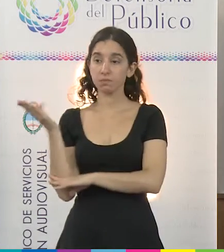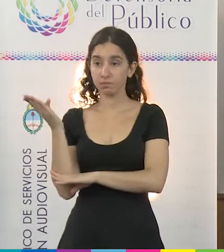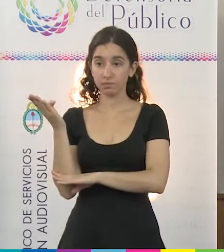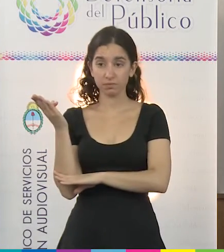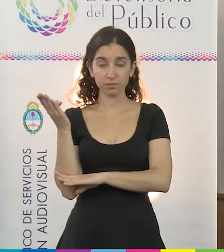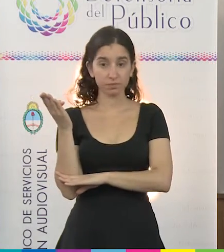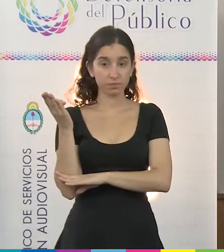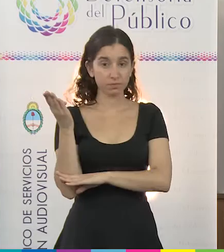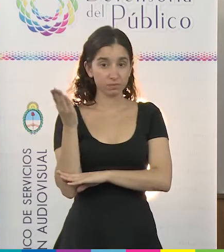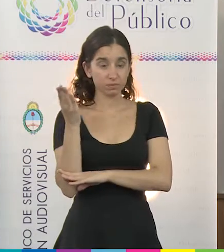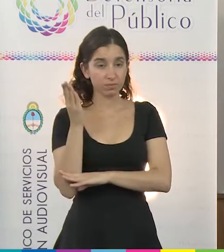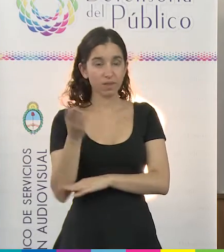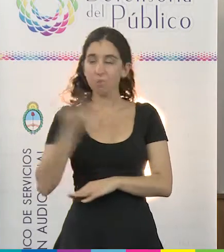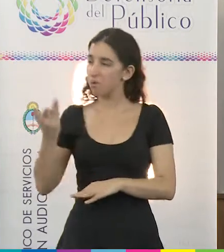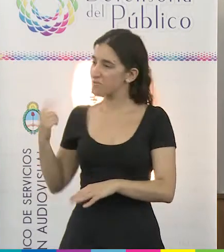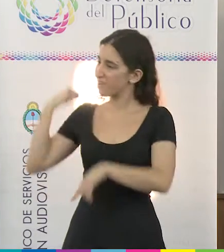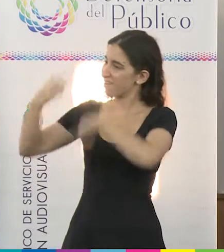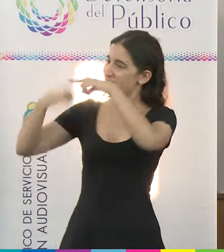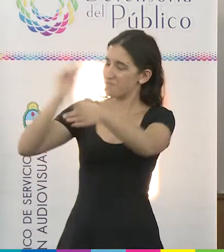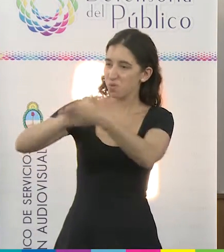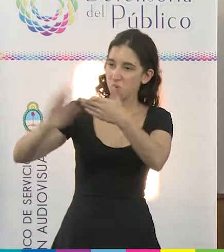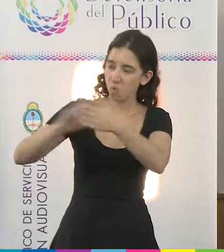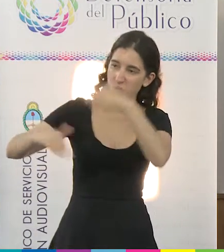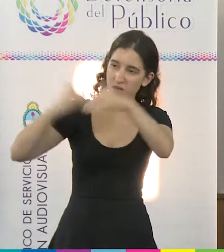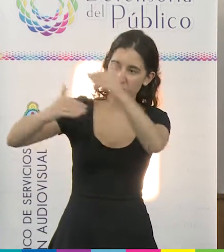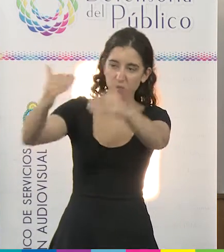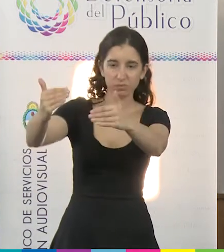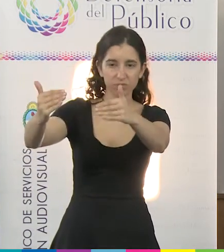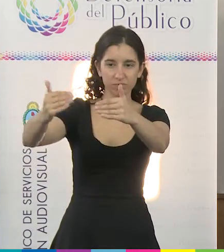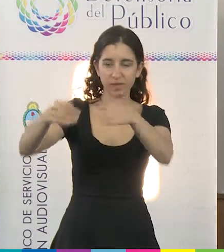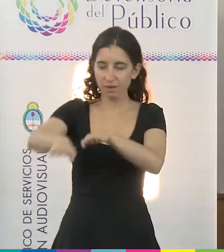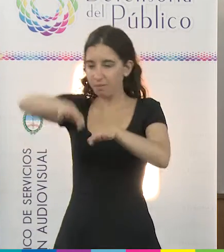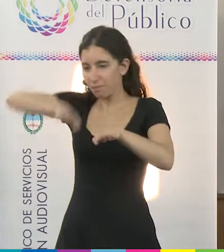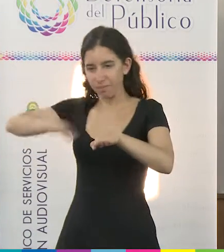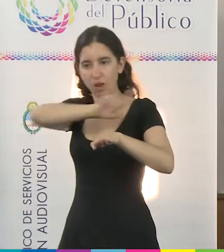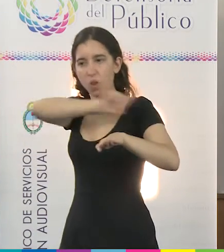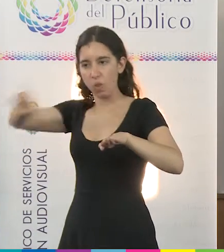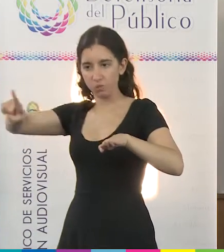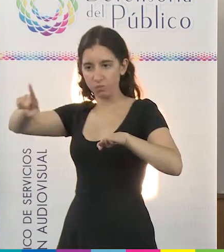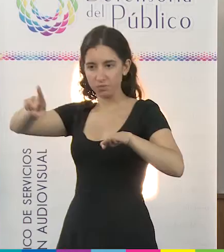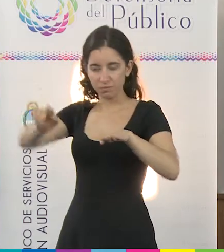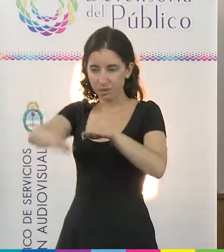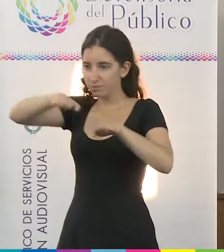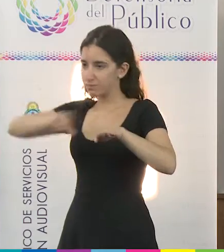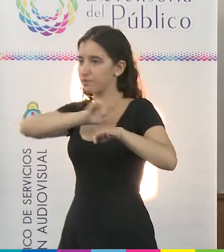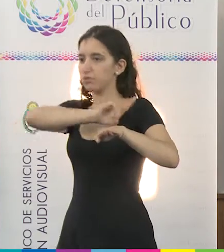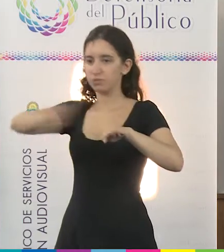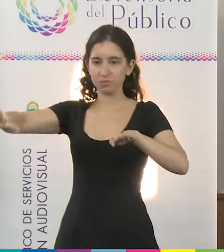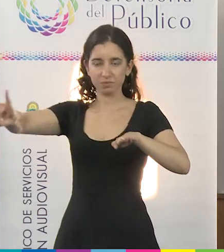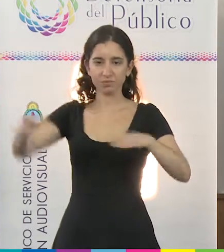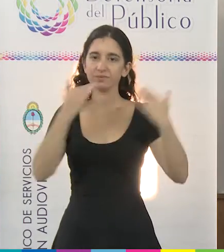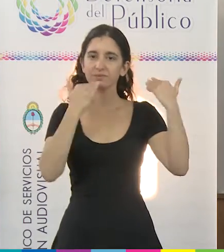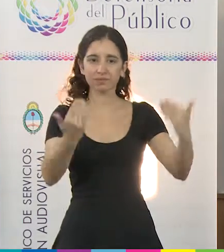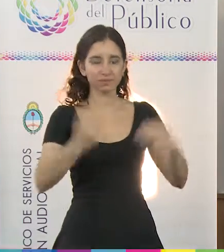a las nuevas generaciones ni un paso atrás ni un paso atrás muchas